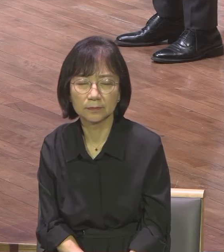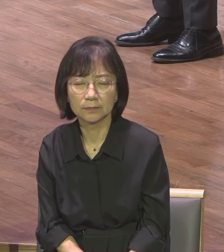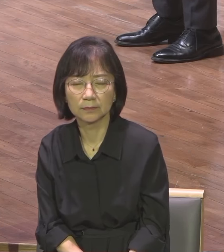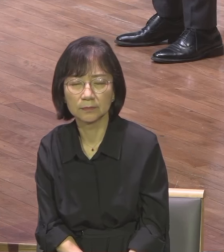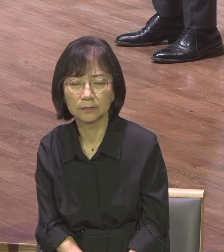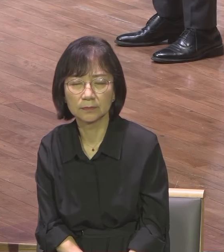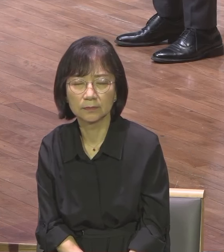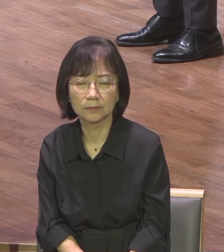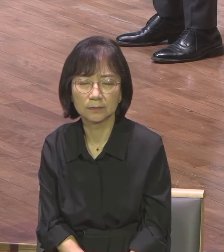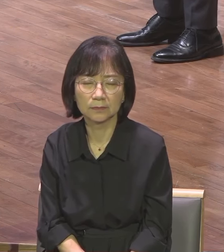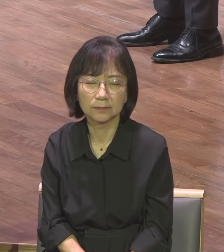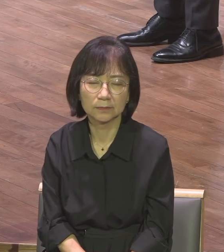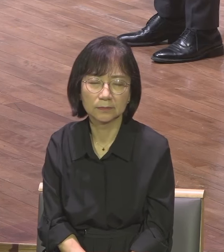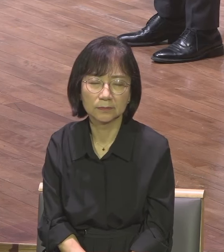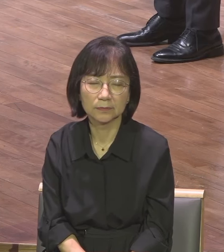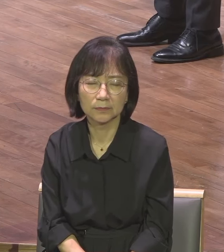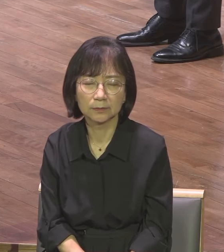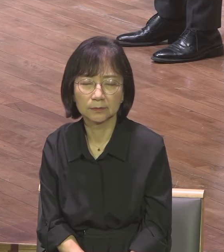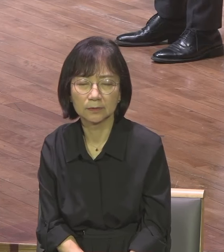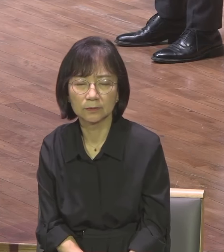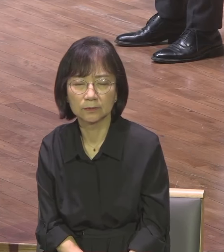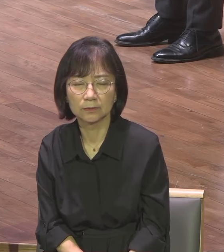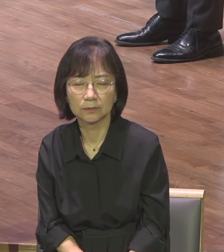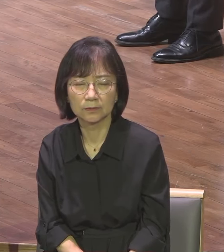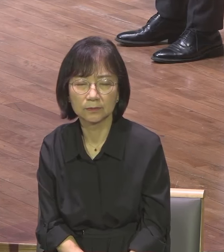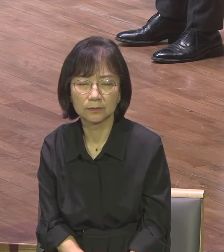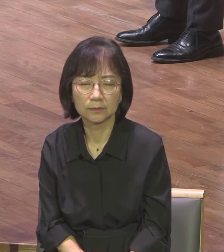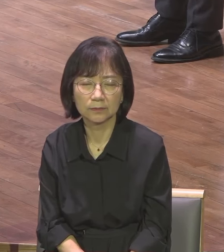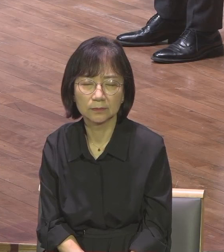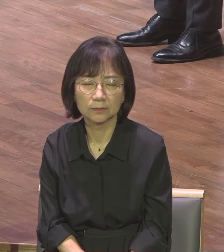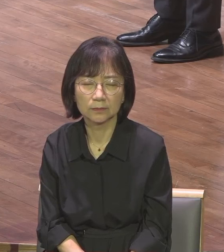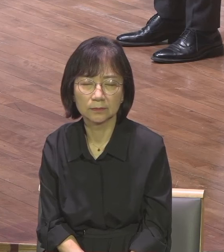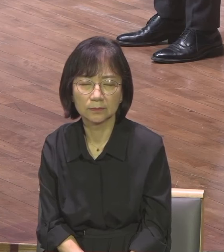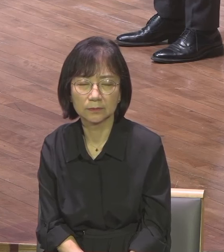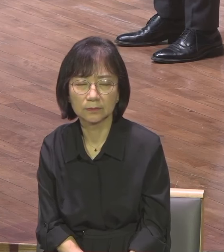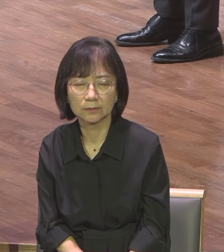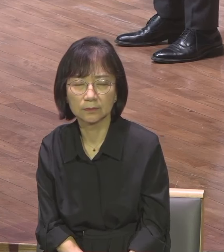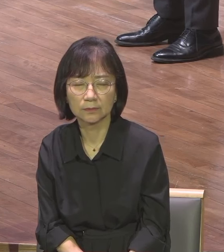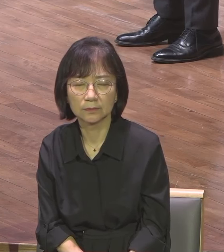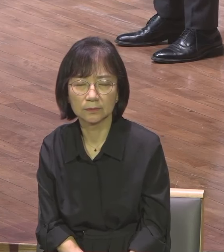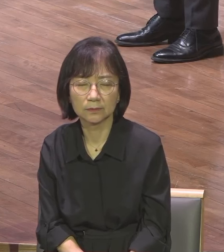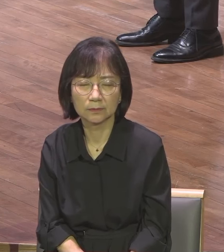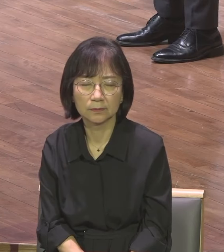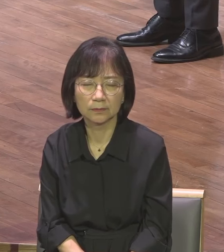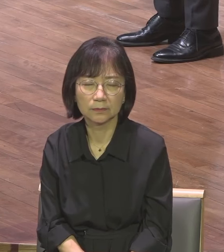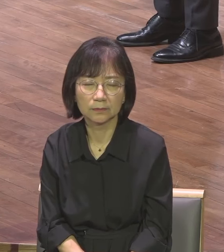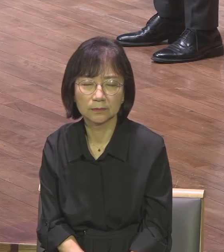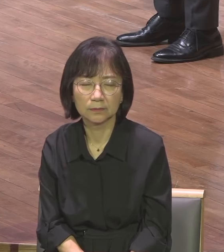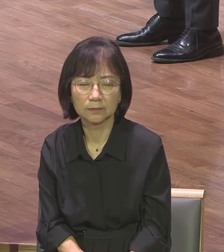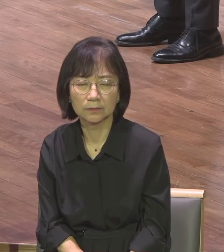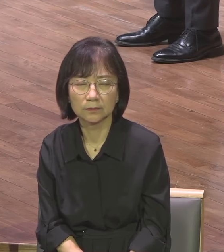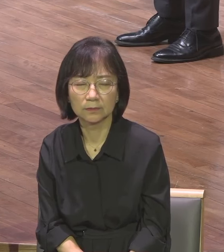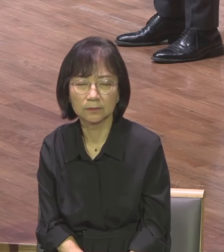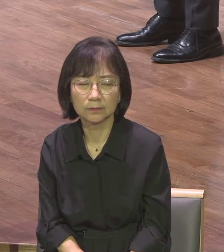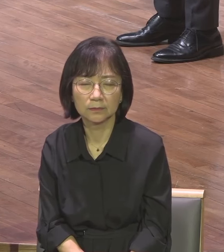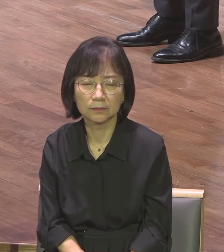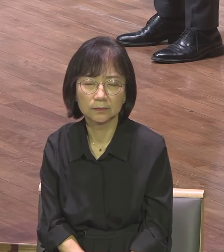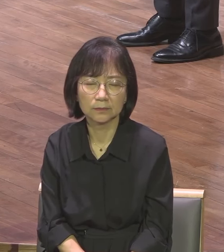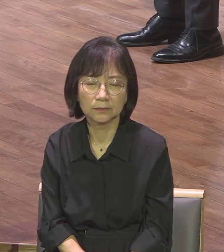주옵소서 전도가 이제 우리의 삶 속에 적용될 일을 원합니다 전도자의 삶을 살리도록 합니다 전도자의 인생을